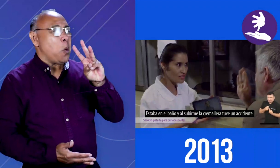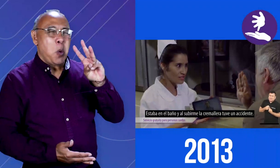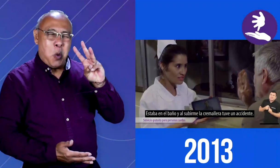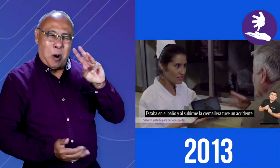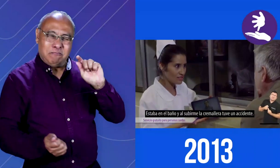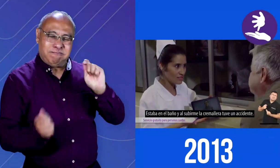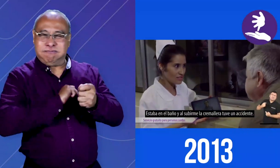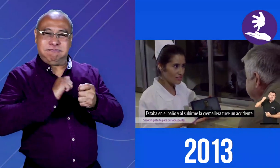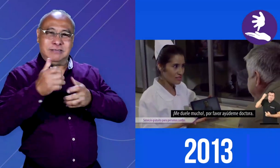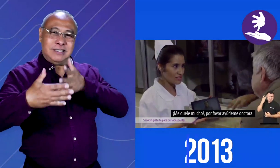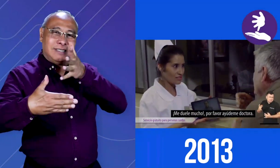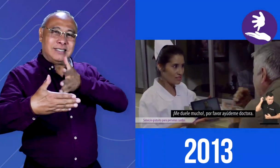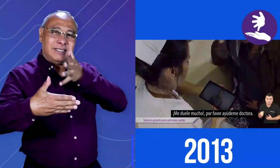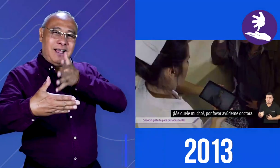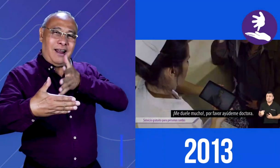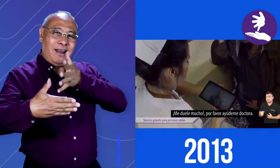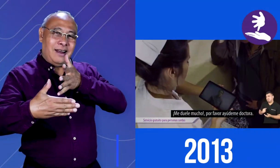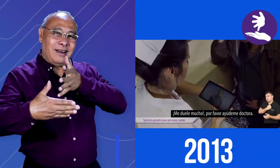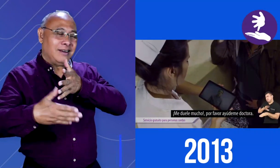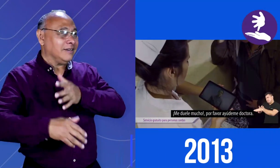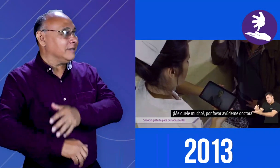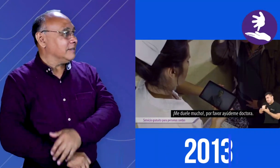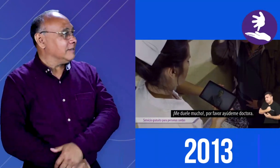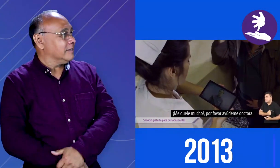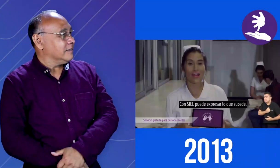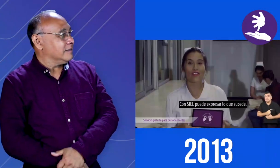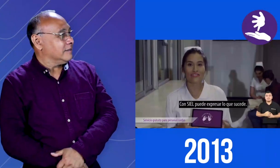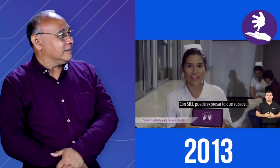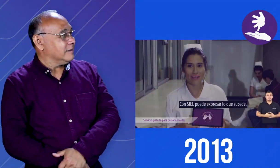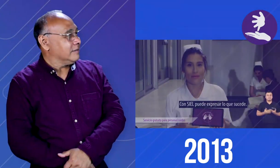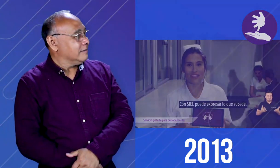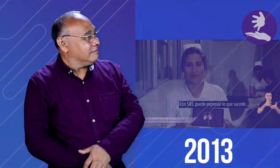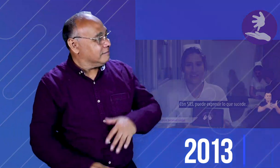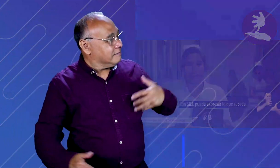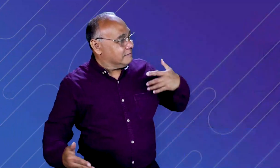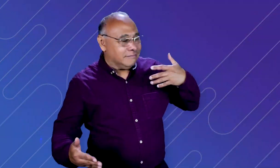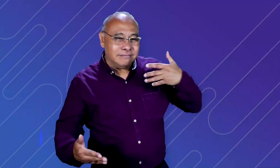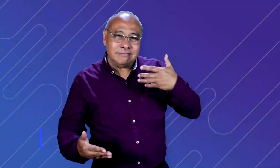entró una gran transformación empezamos con el cielo y para el 2021